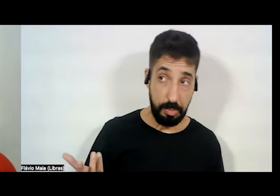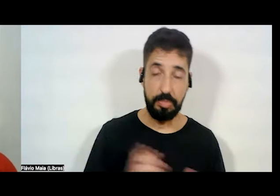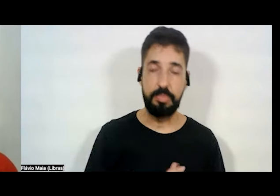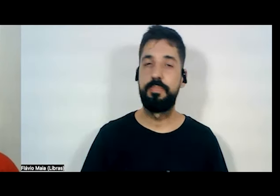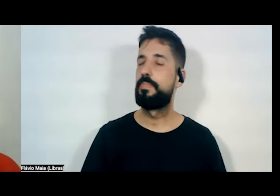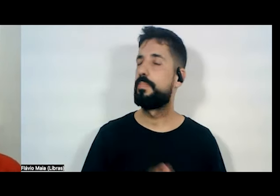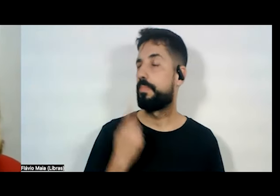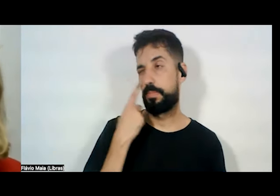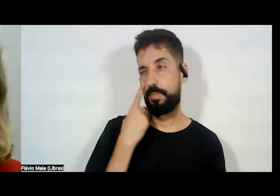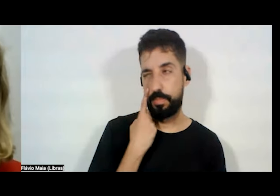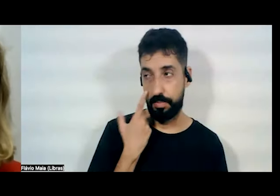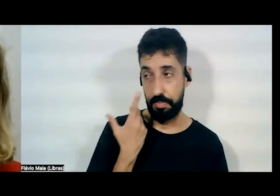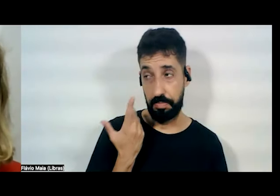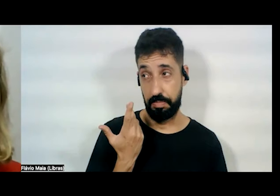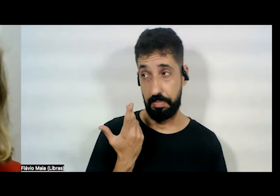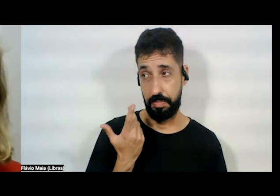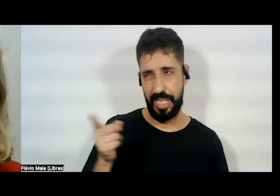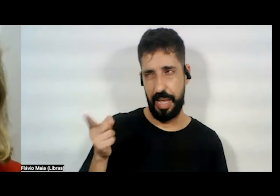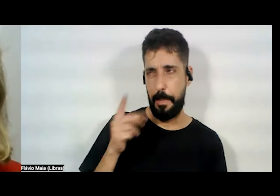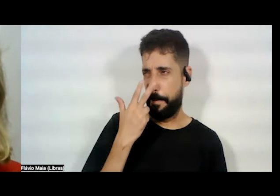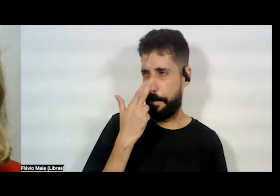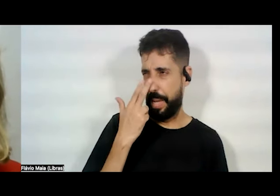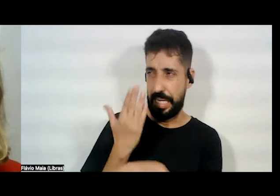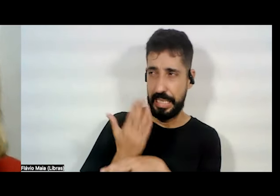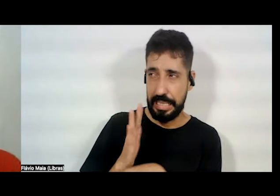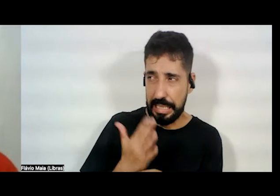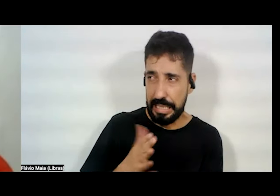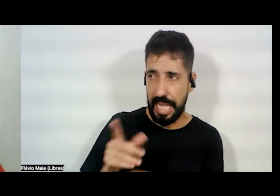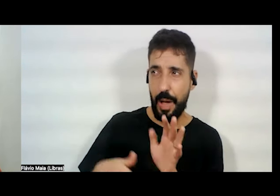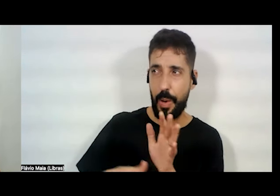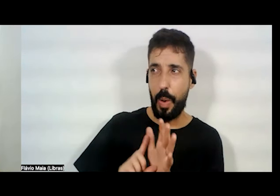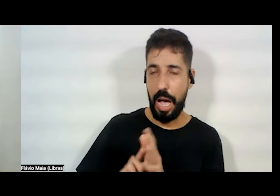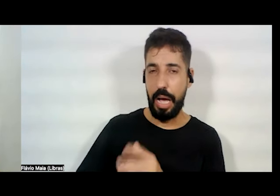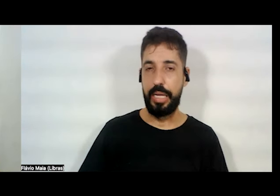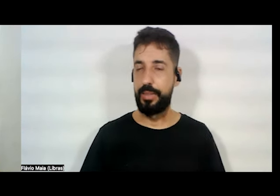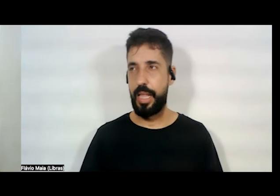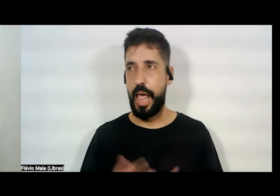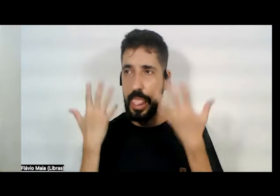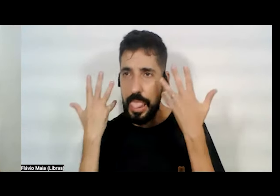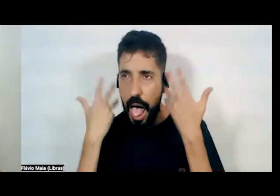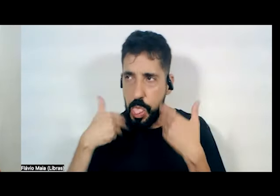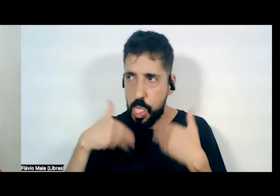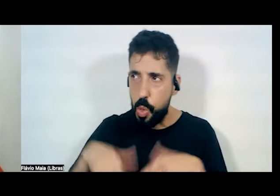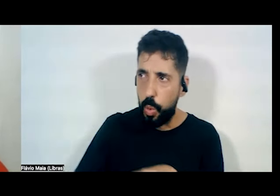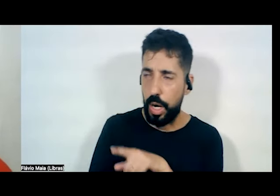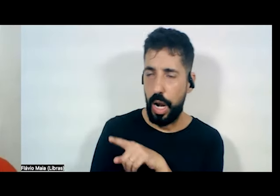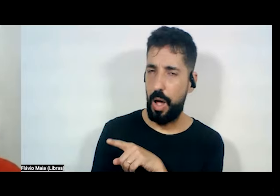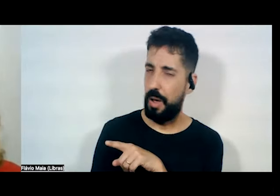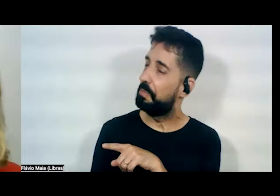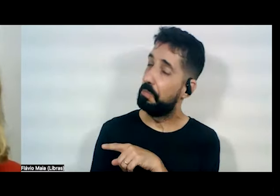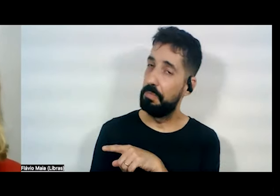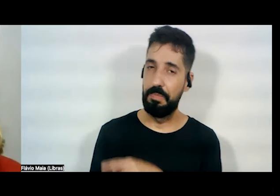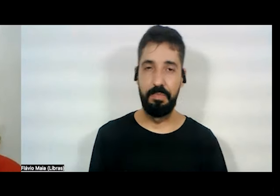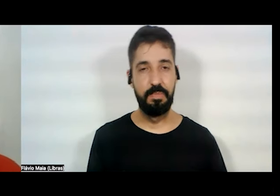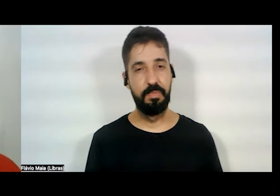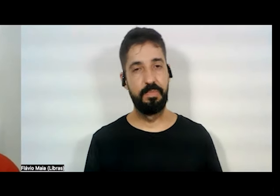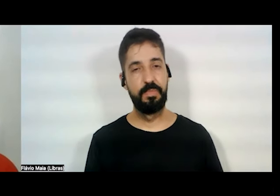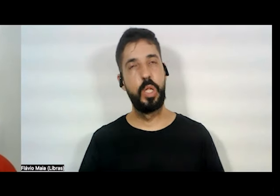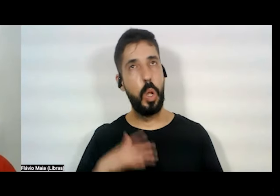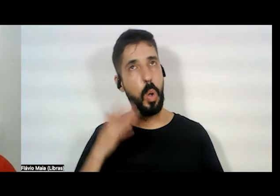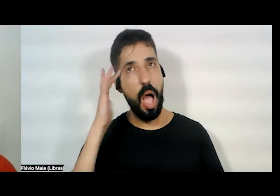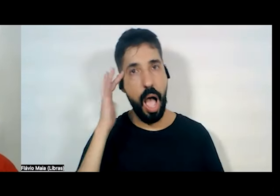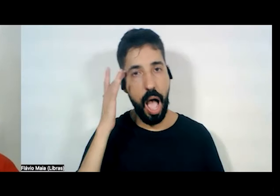Hum... Está muito ensaiado ou não está? É natural ou não é? Eu acho que a gente,